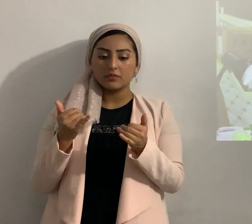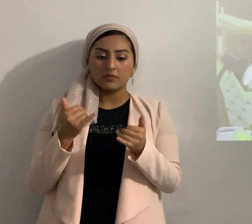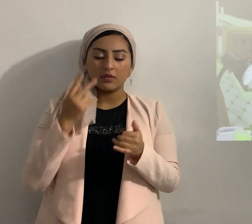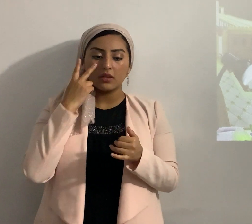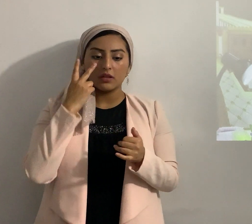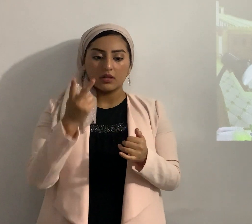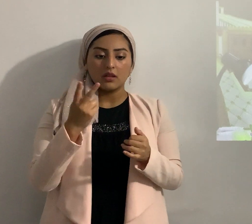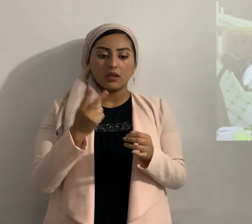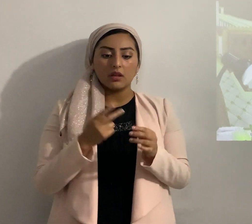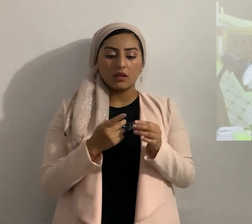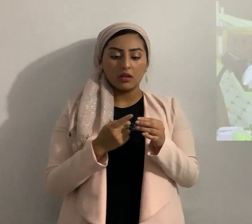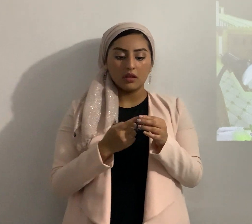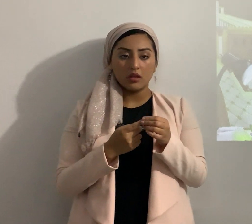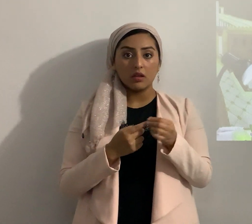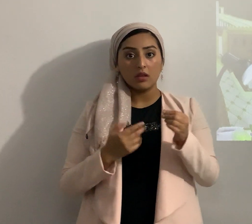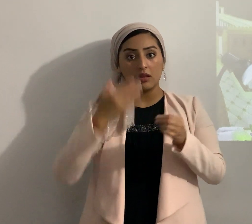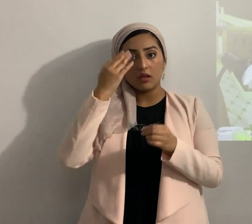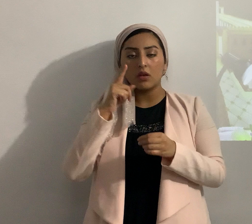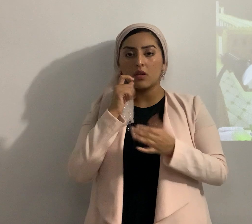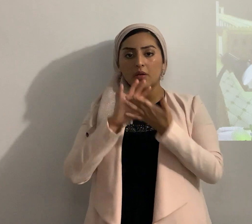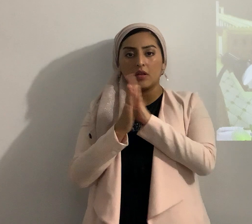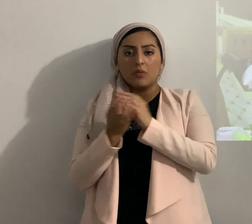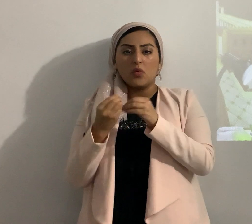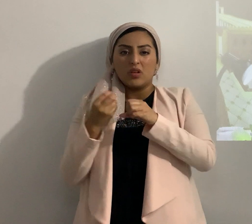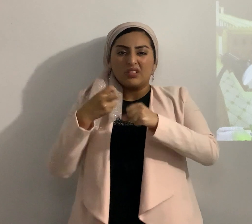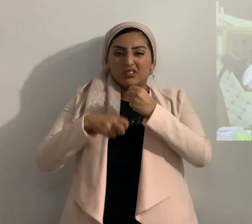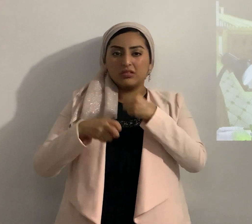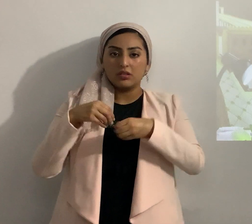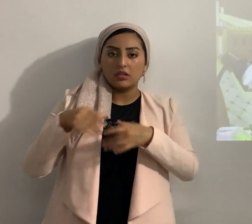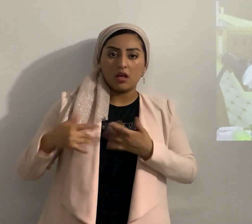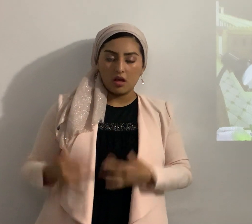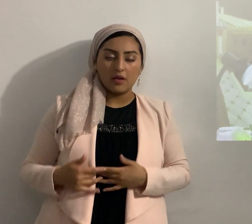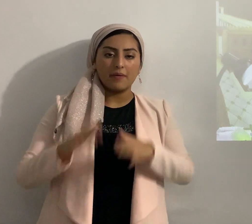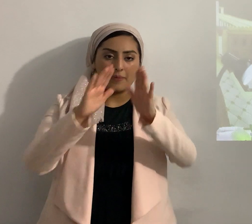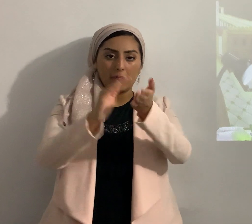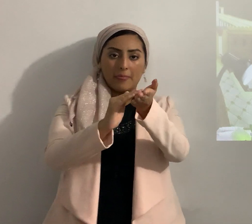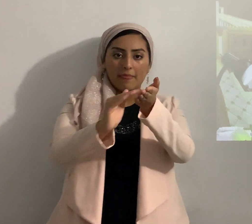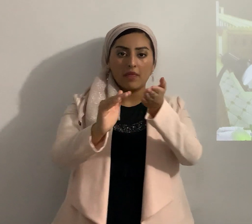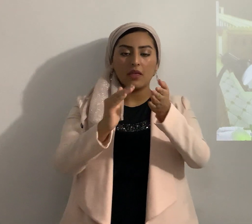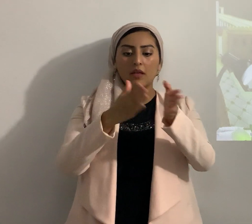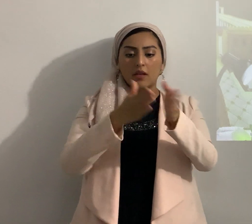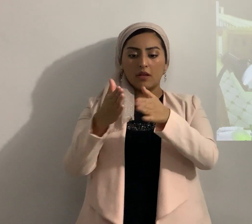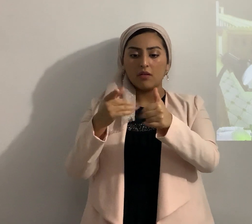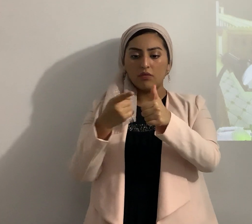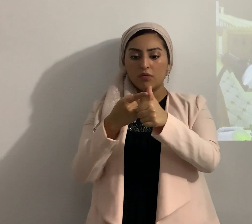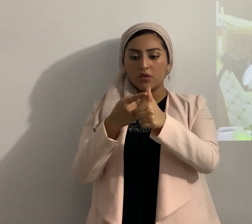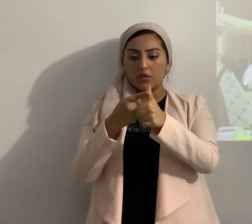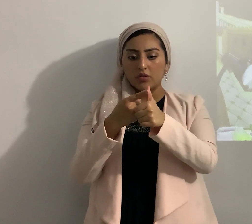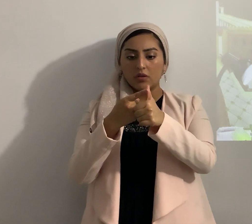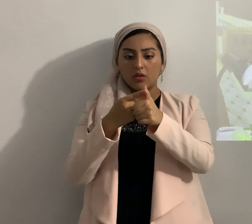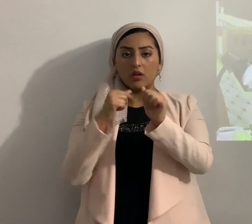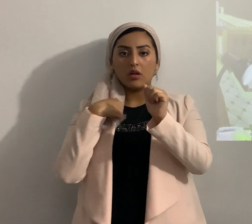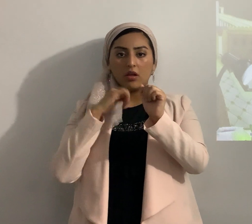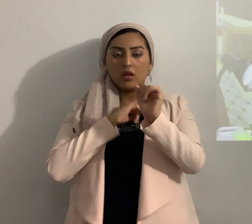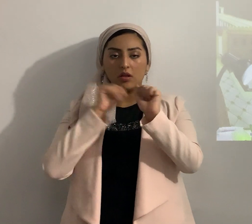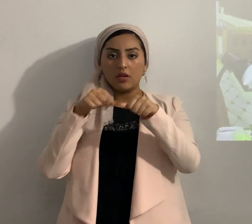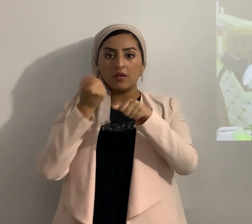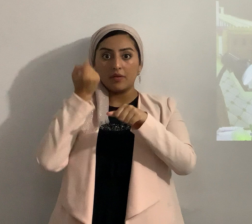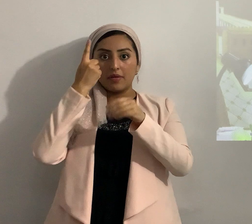que el eterno es el que endurece el corazón y permítanme ir primero para poder entender mejor vamos